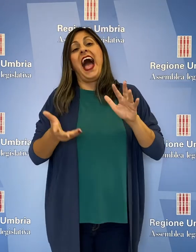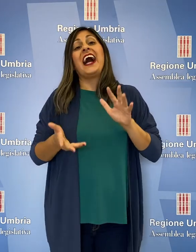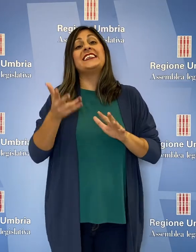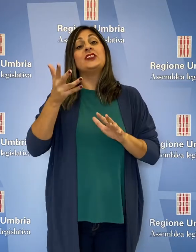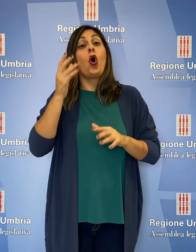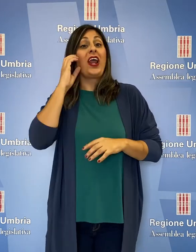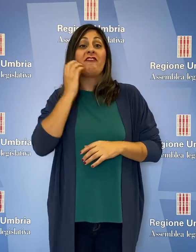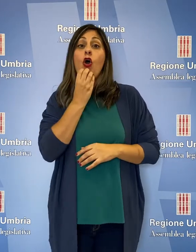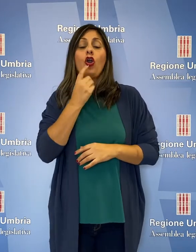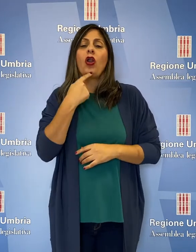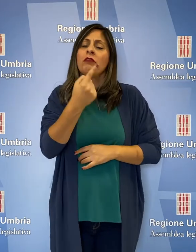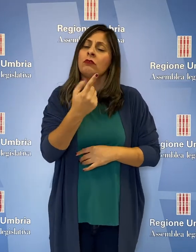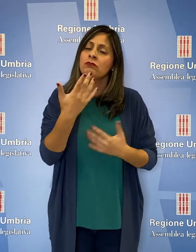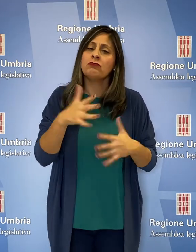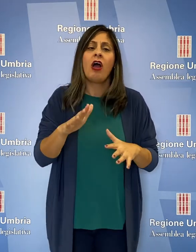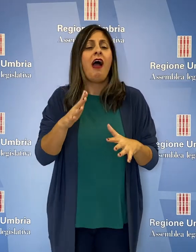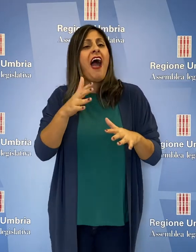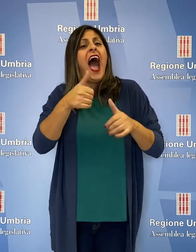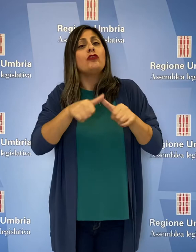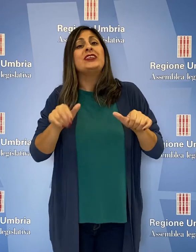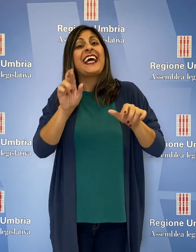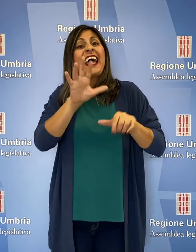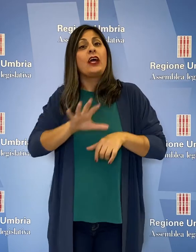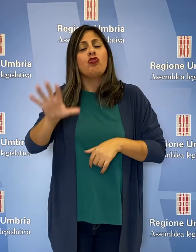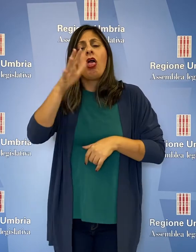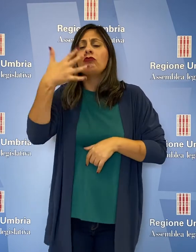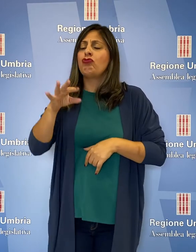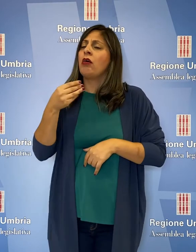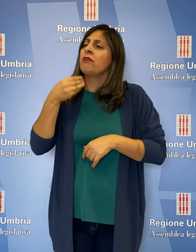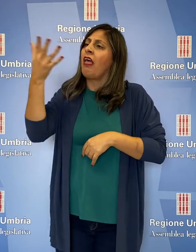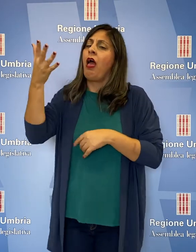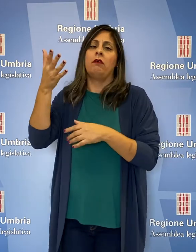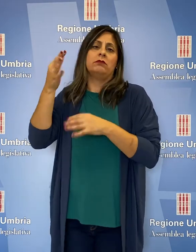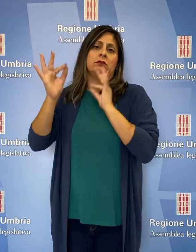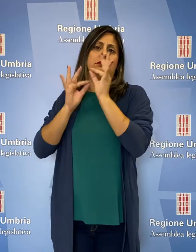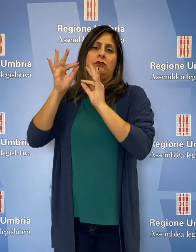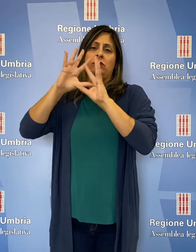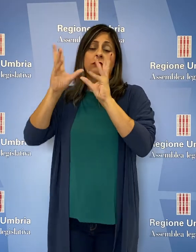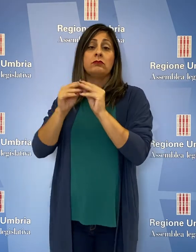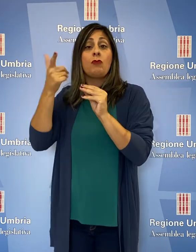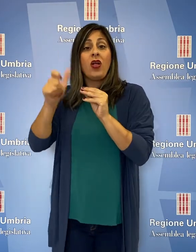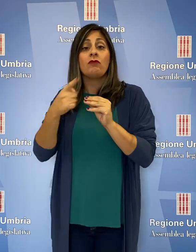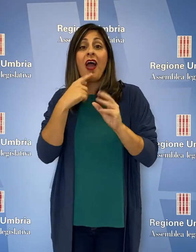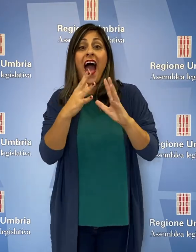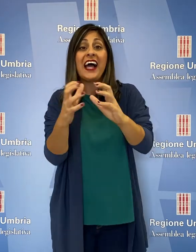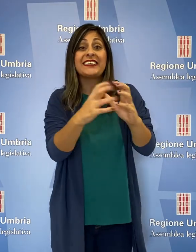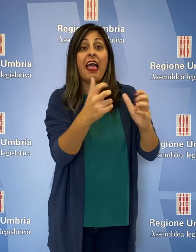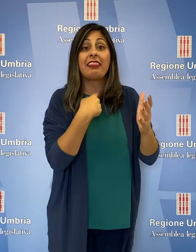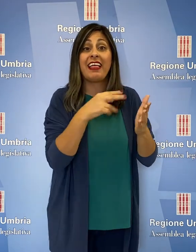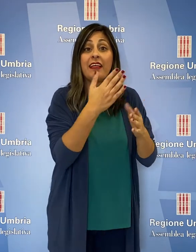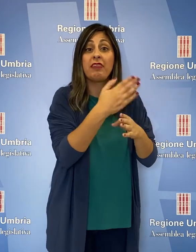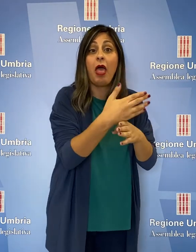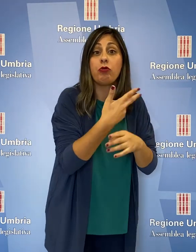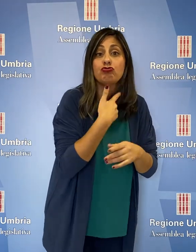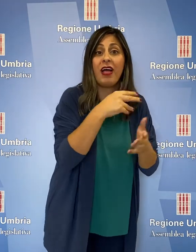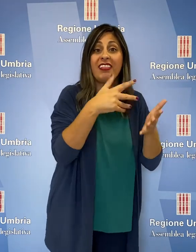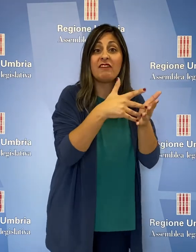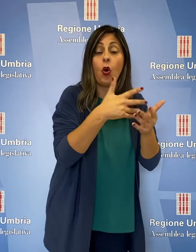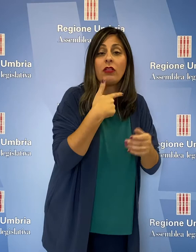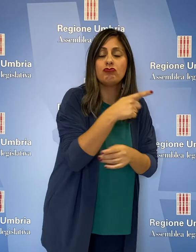Fioroni ha detto che sono state fornite alle agenzie regionali linee di indirizzo affinché le aziende, con fattori di debolezza, possano